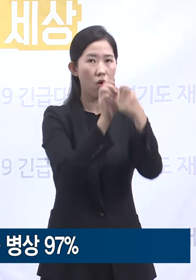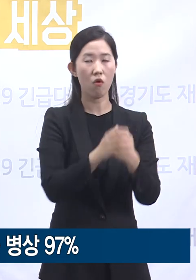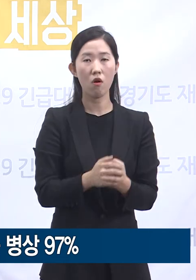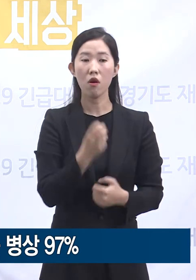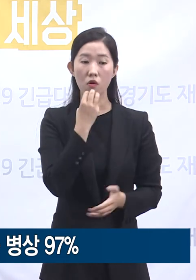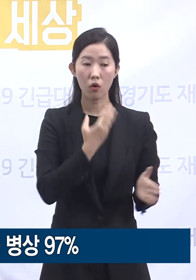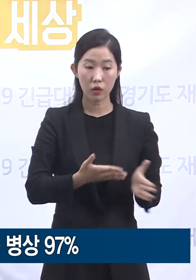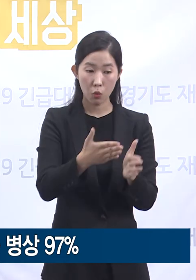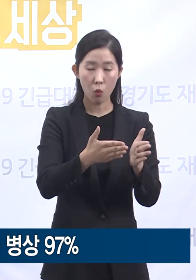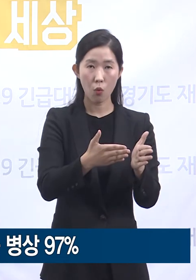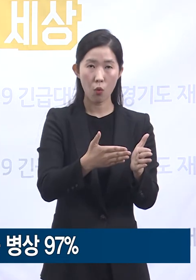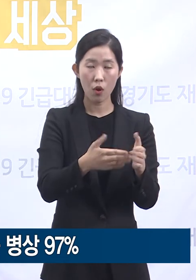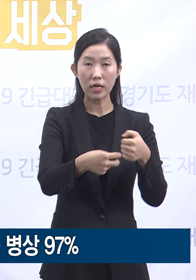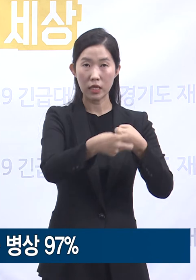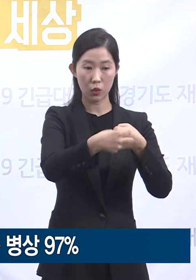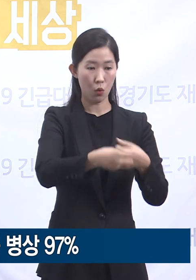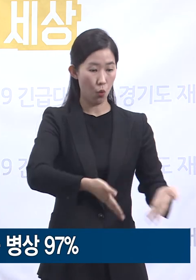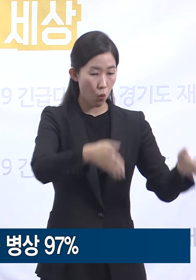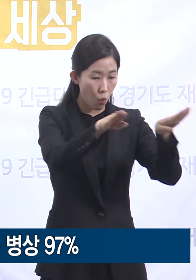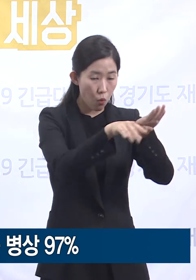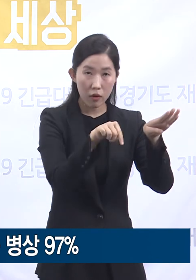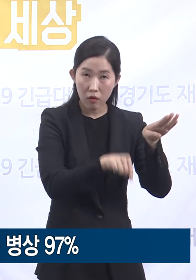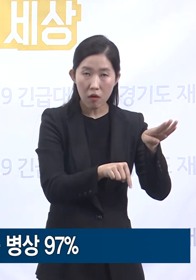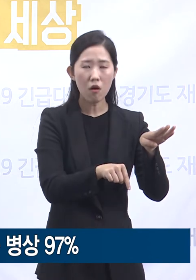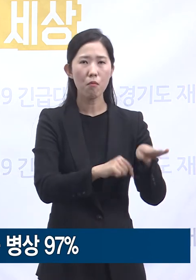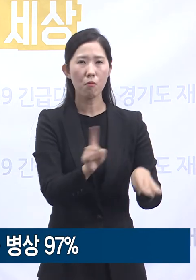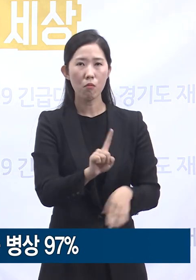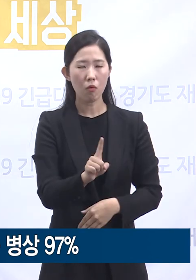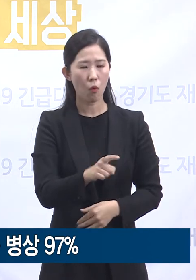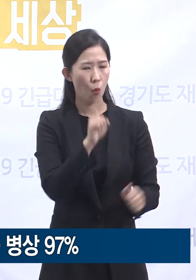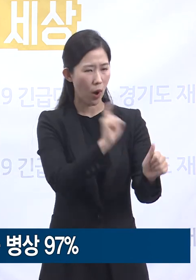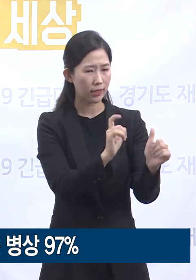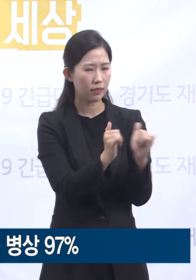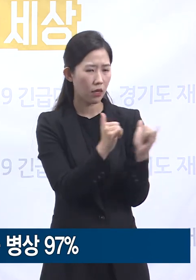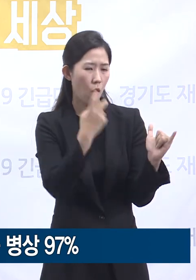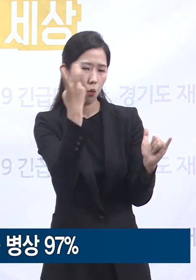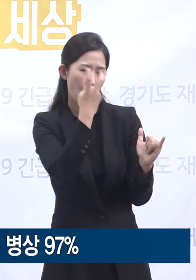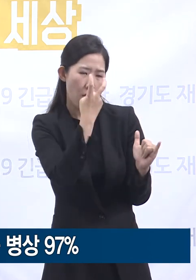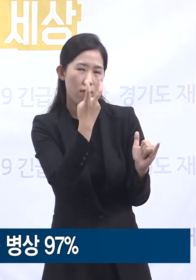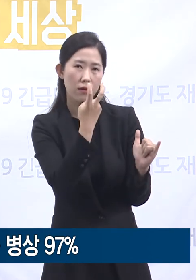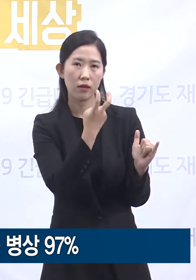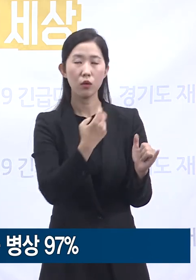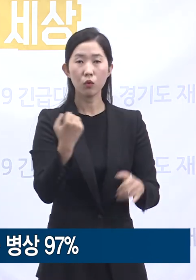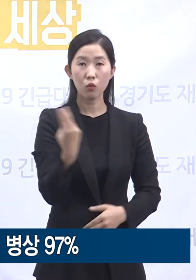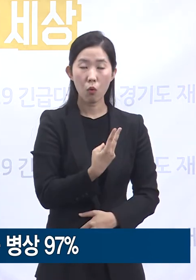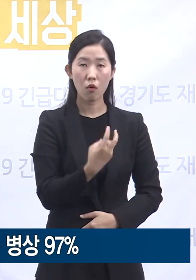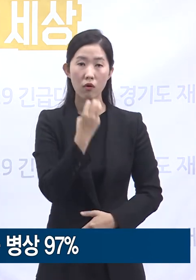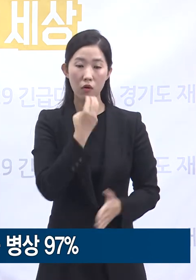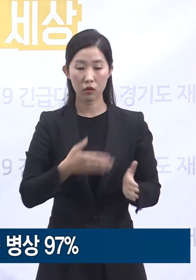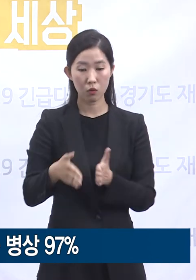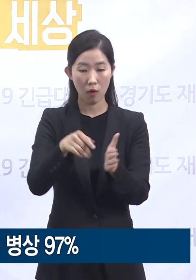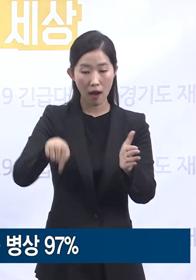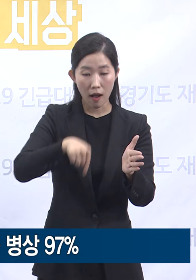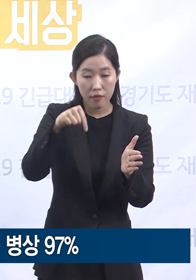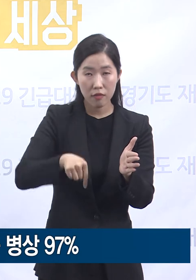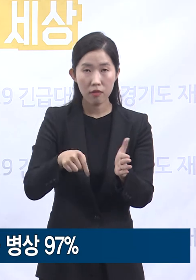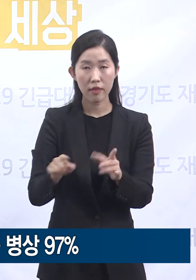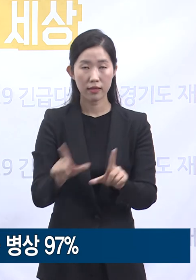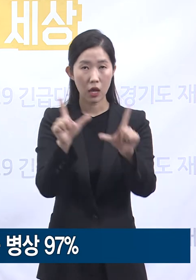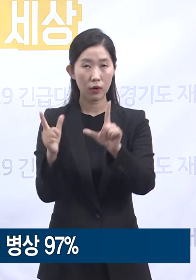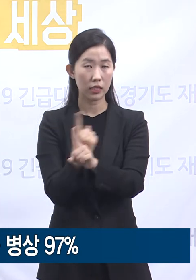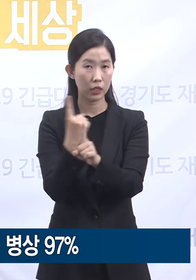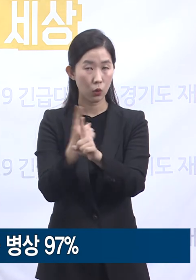많은 수약 확진자를 직접 진료하고 있을 뿐만 아니라 도내의 하나둘 개설되는 생활치료센터의 의료서비스 운영도